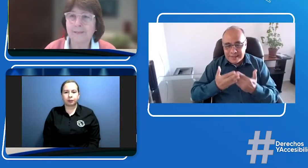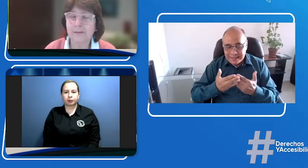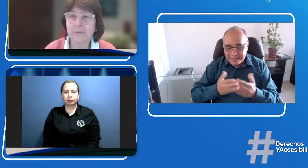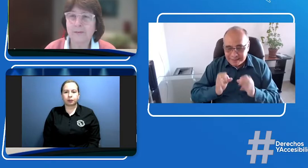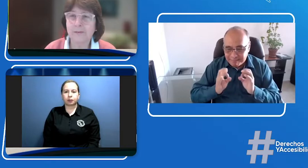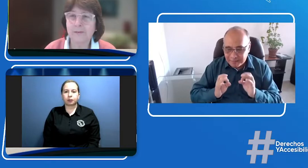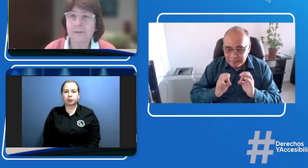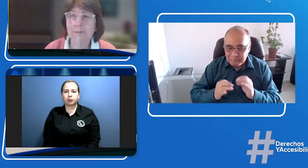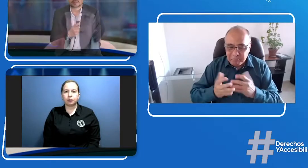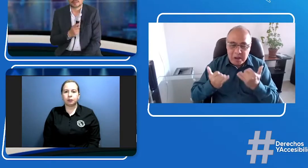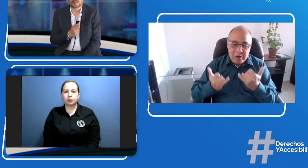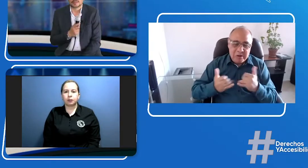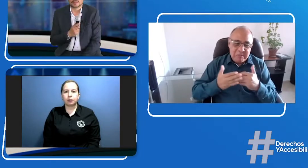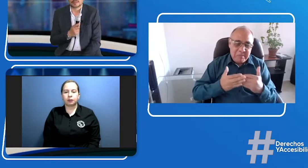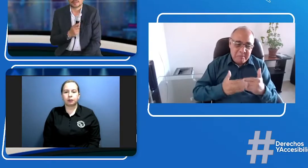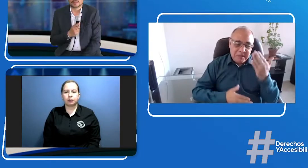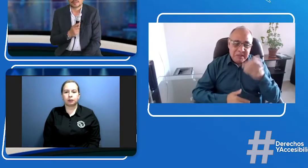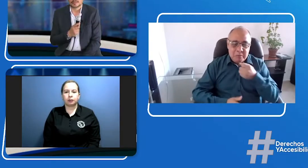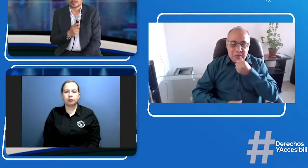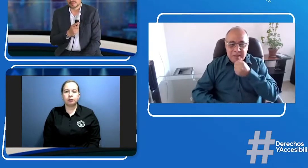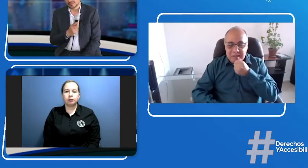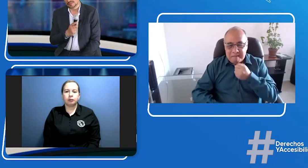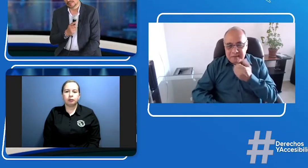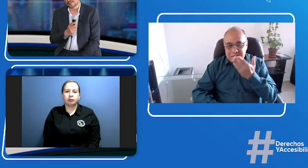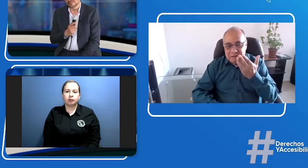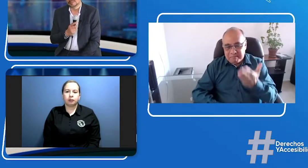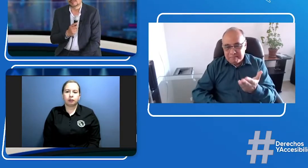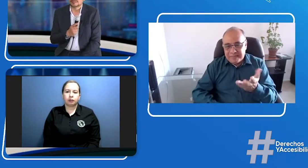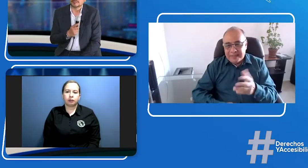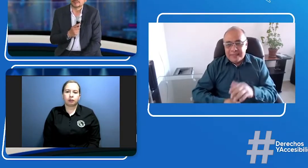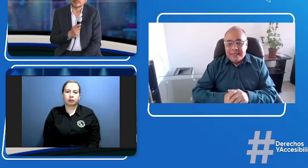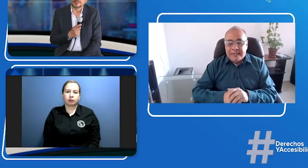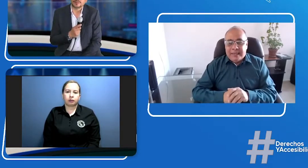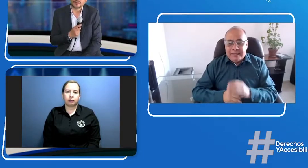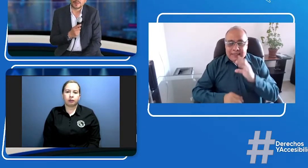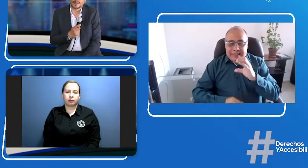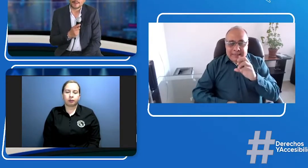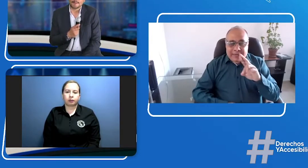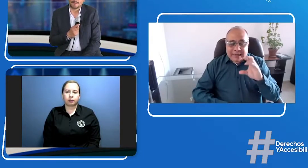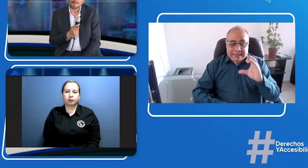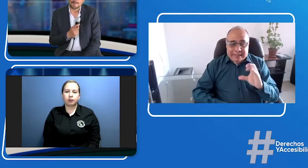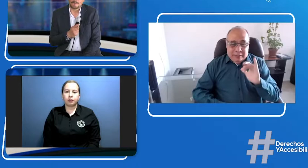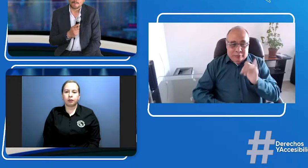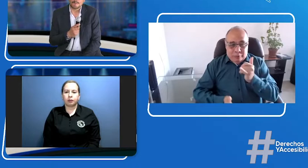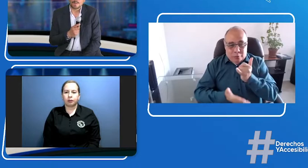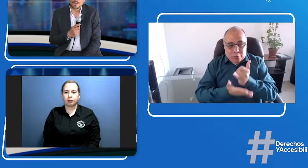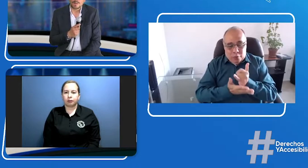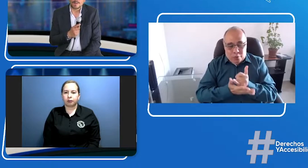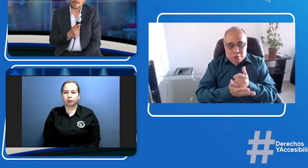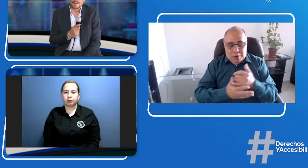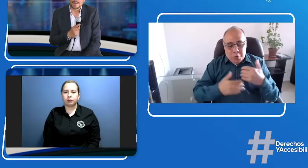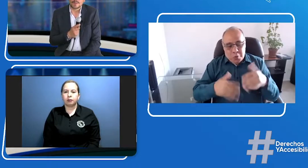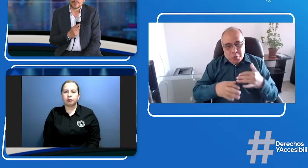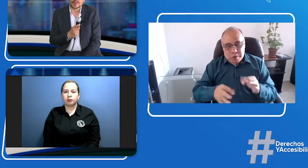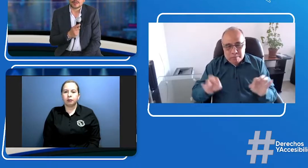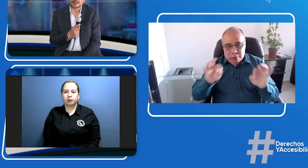Pues perfecto, muchas gracias. Empecemos entonces, pues, con la entrevista y voy con el